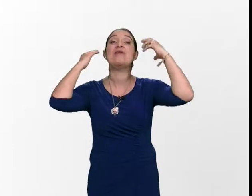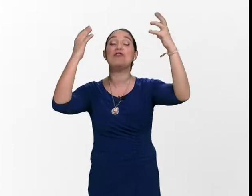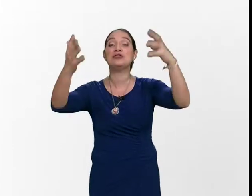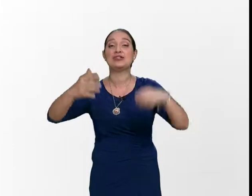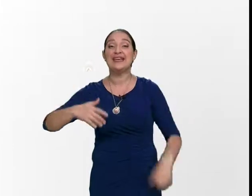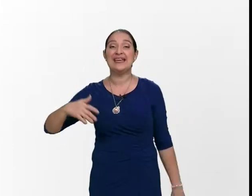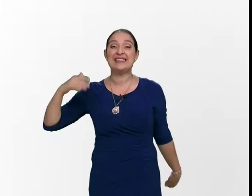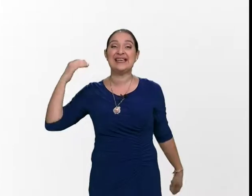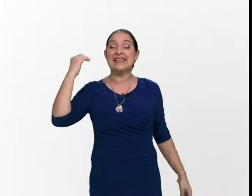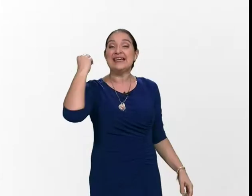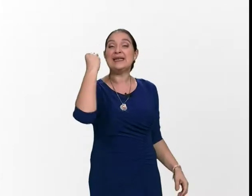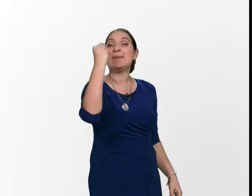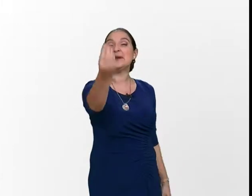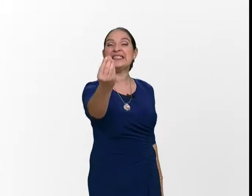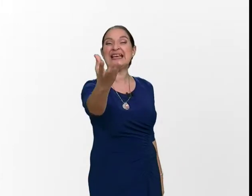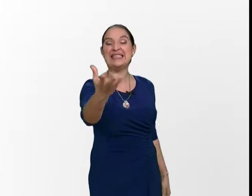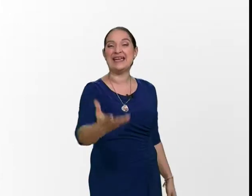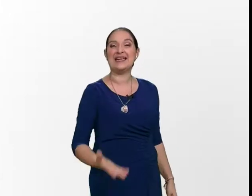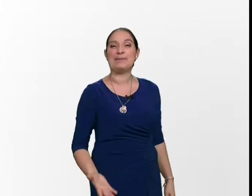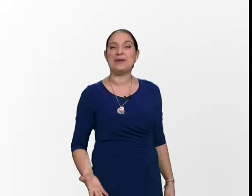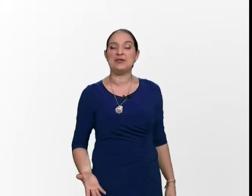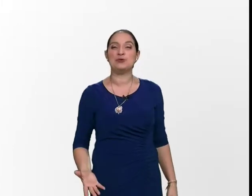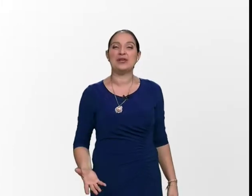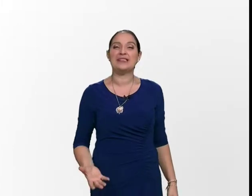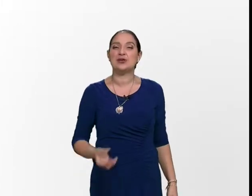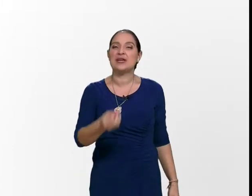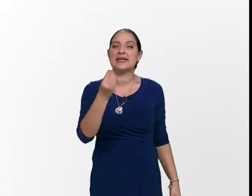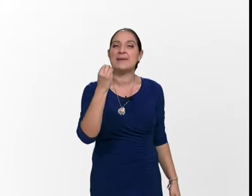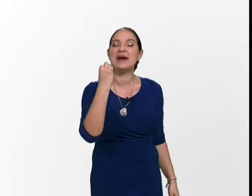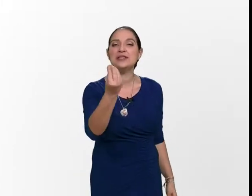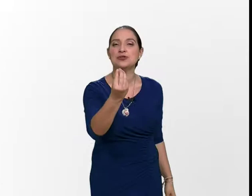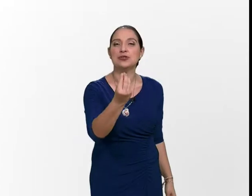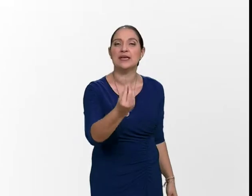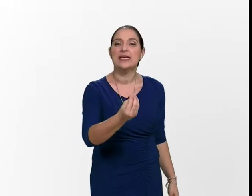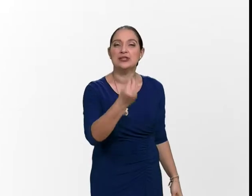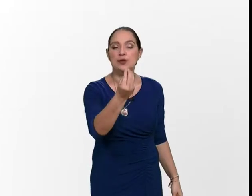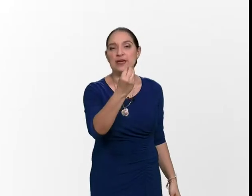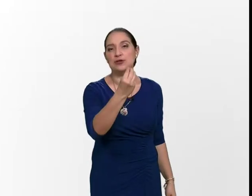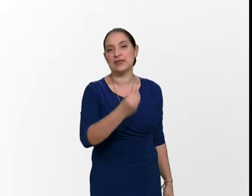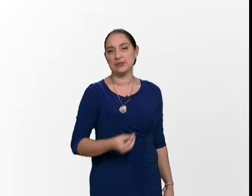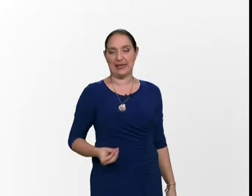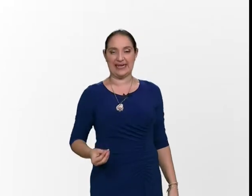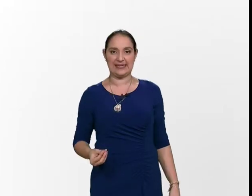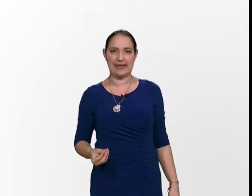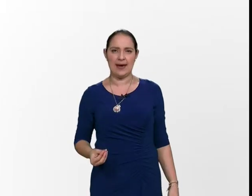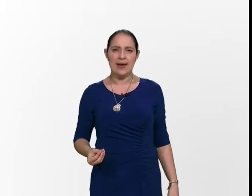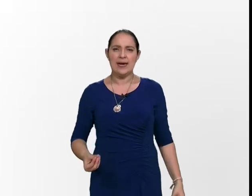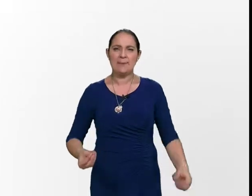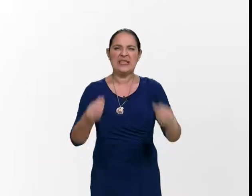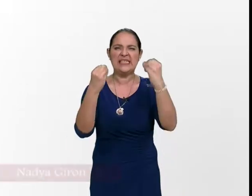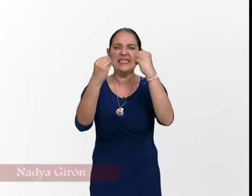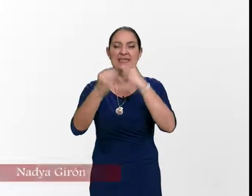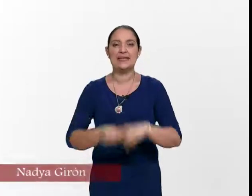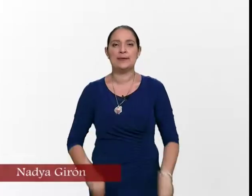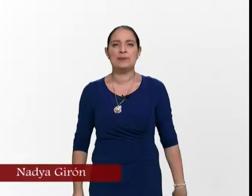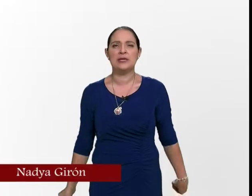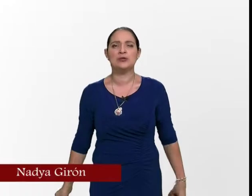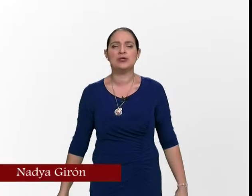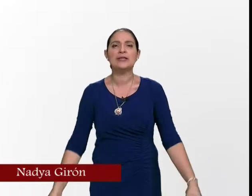voz esa es la presencia del espíritu santo derramándose sobre toda su iglesia la presencia del espíritu santo